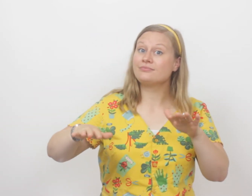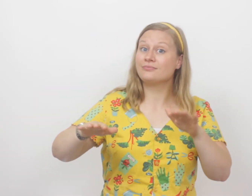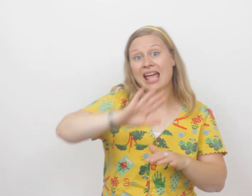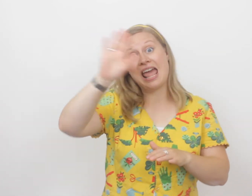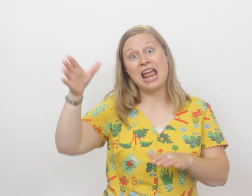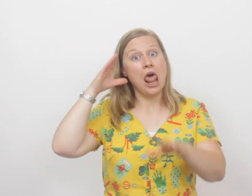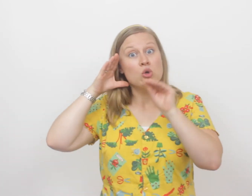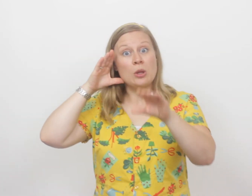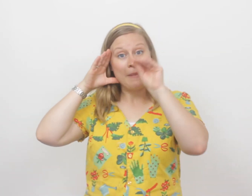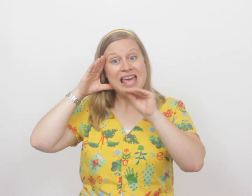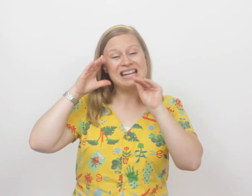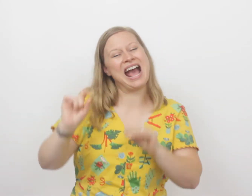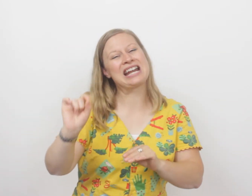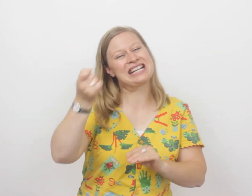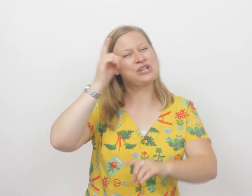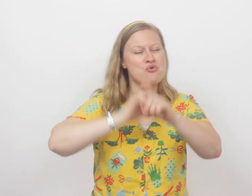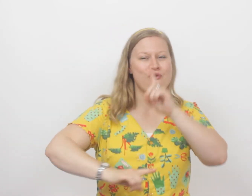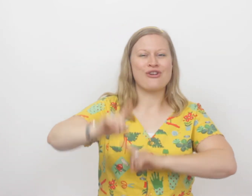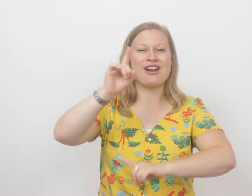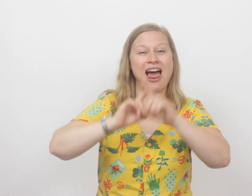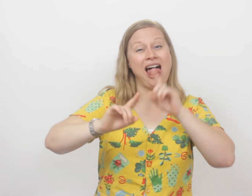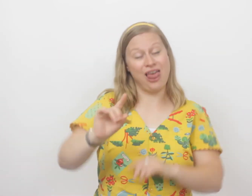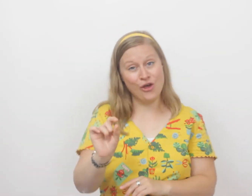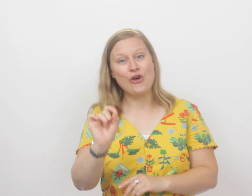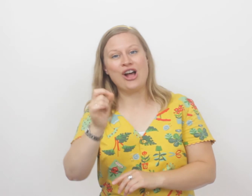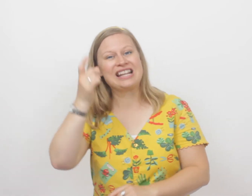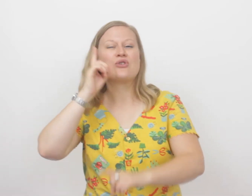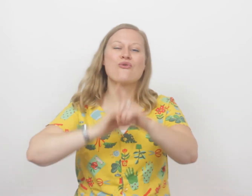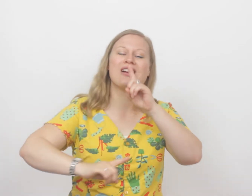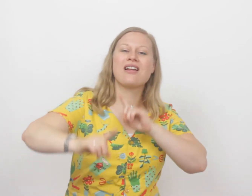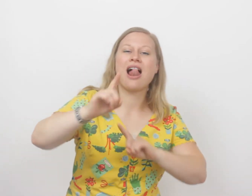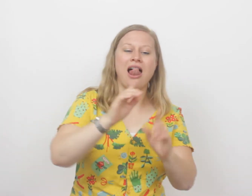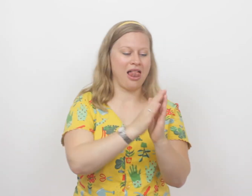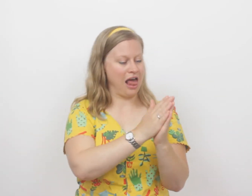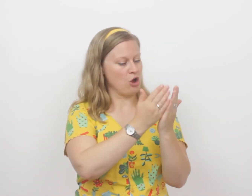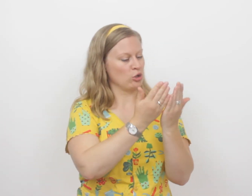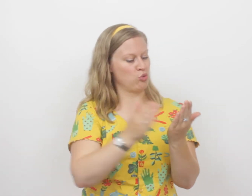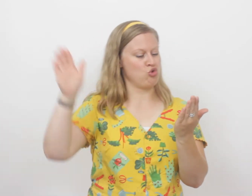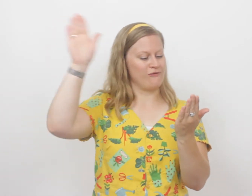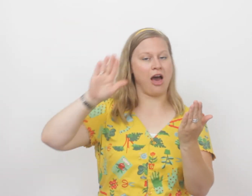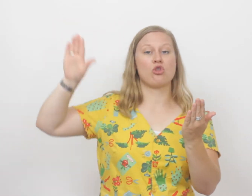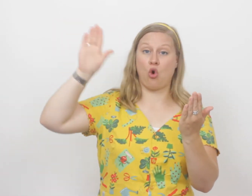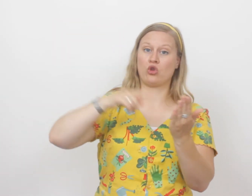Hey luister mee naar een nieuw verhaal, een nieuw verhaal uit het boek van God.